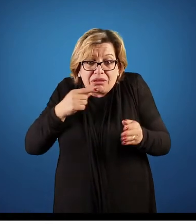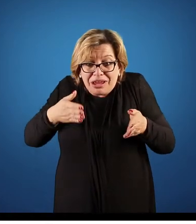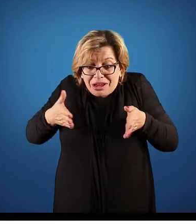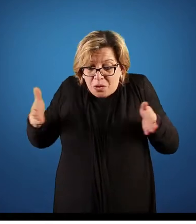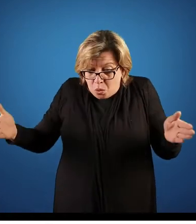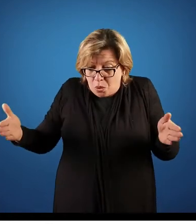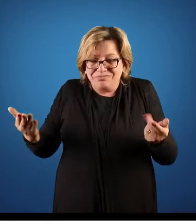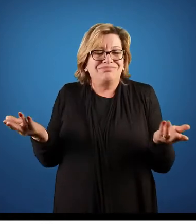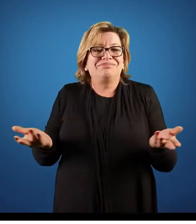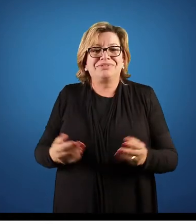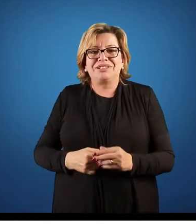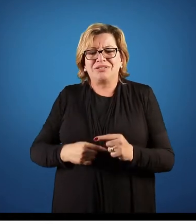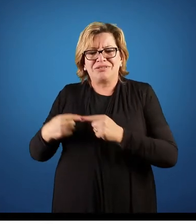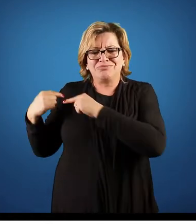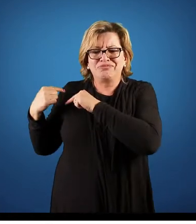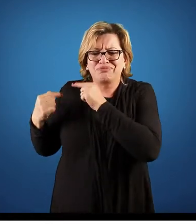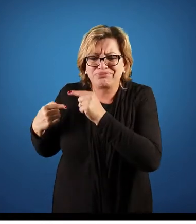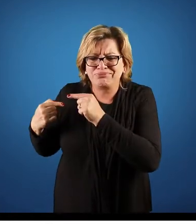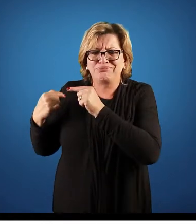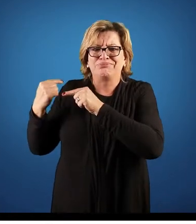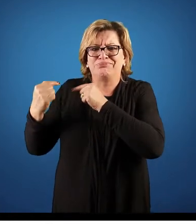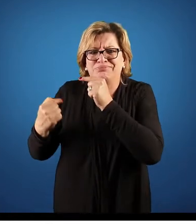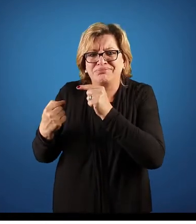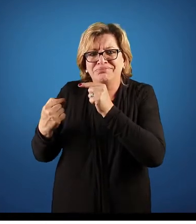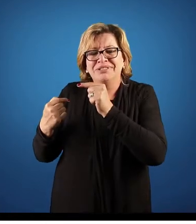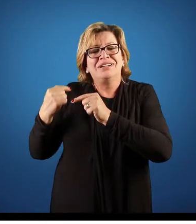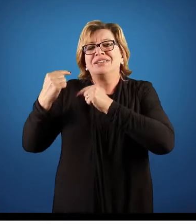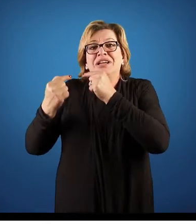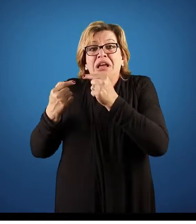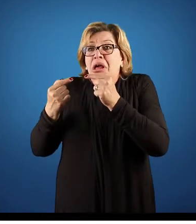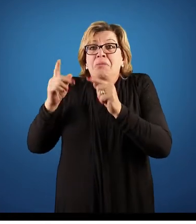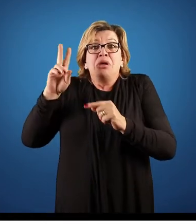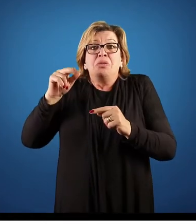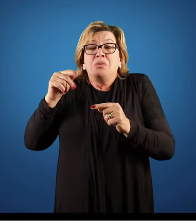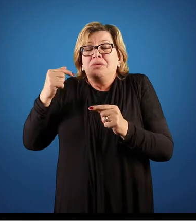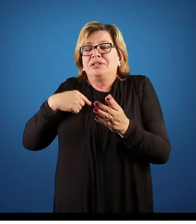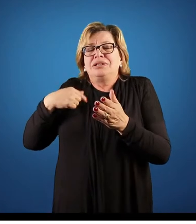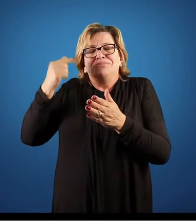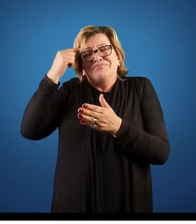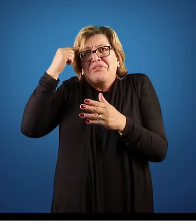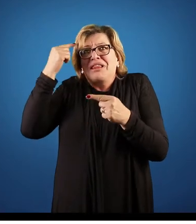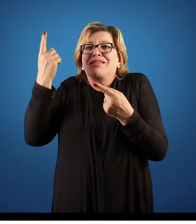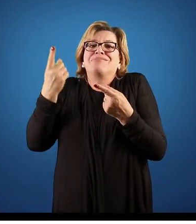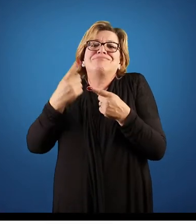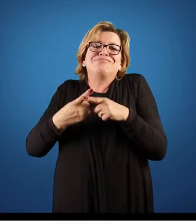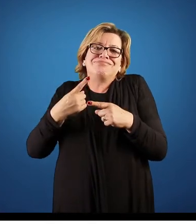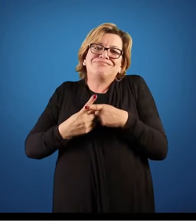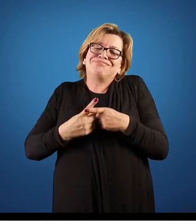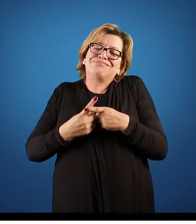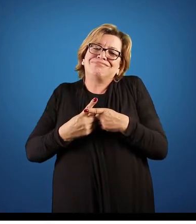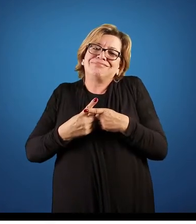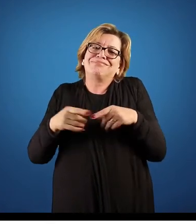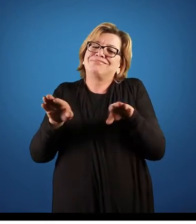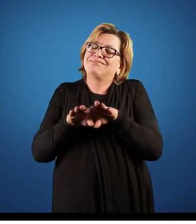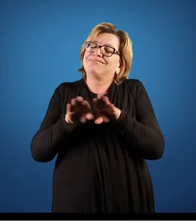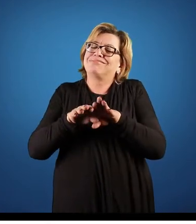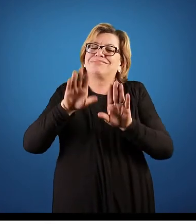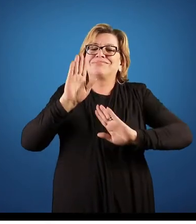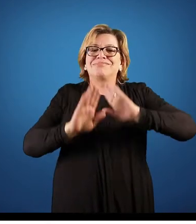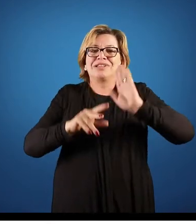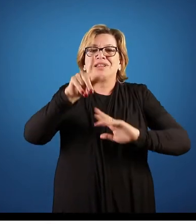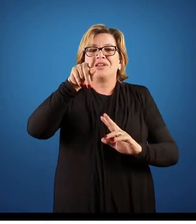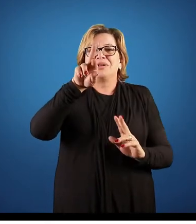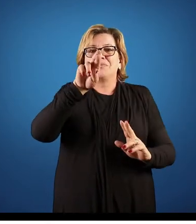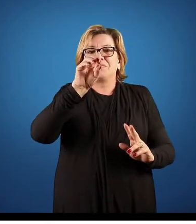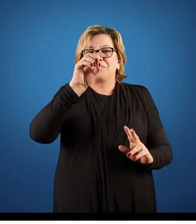Então, o que acontece? Foi passando de mãe para filha isso, mas não foi perguntado o porquê. E os nossos processos, hoje, às vezes a gente faz alguma